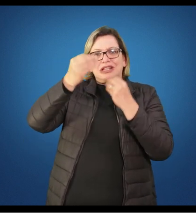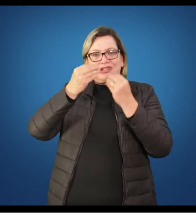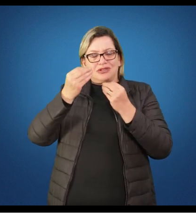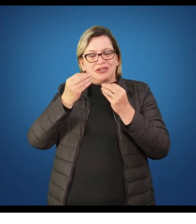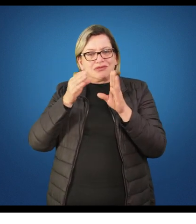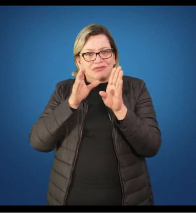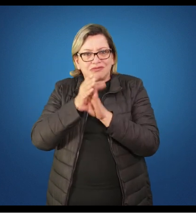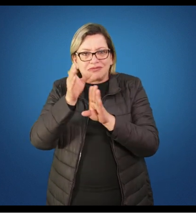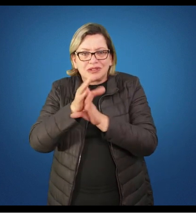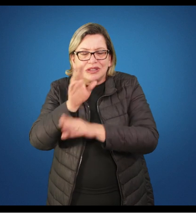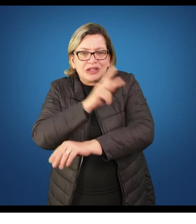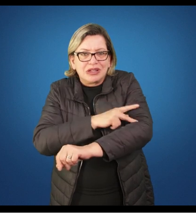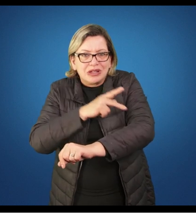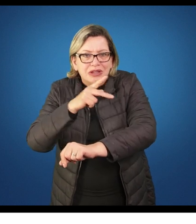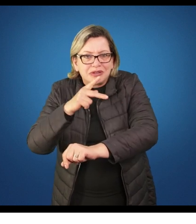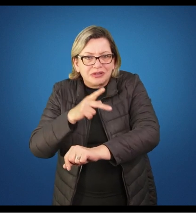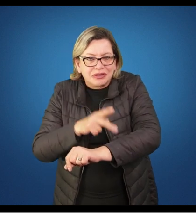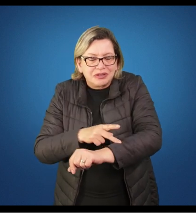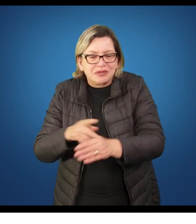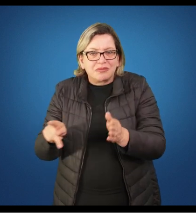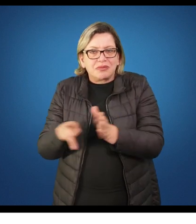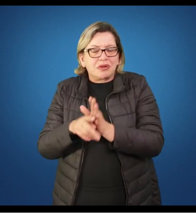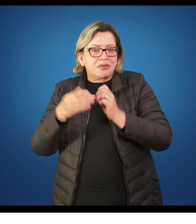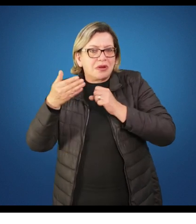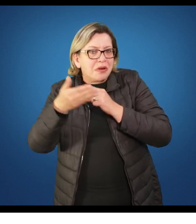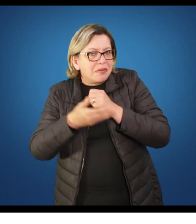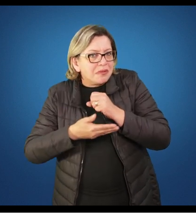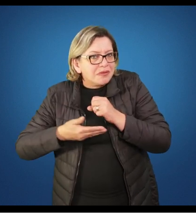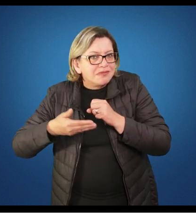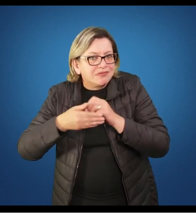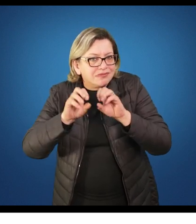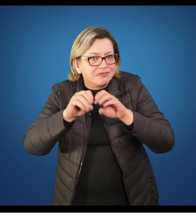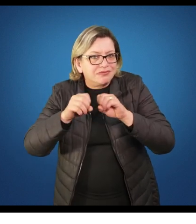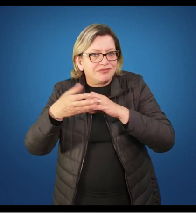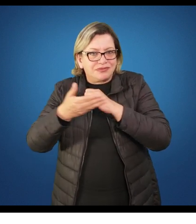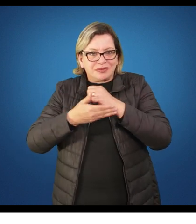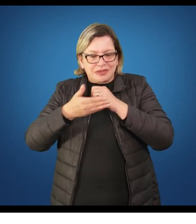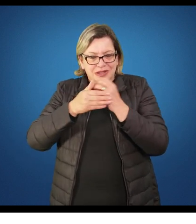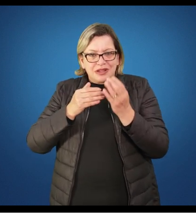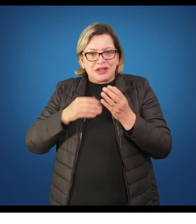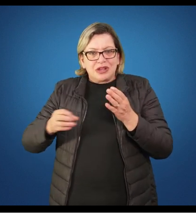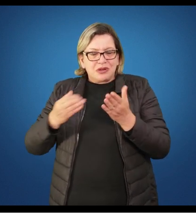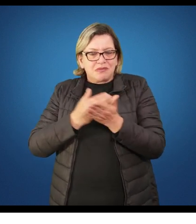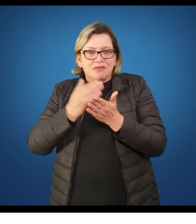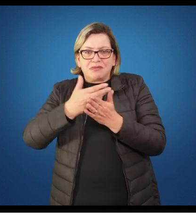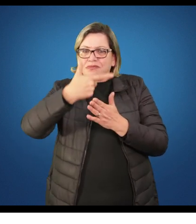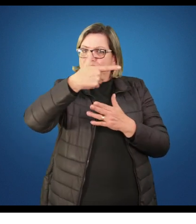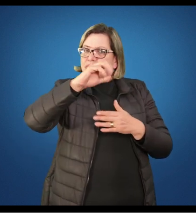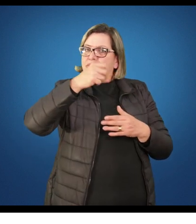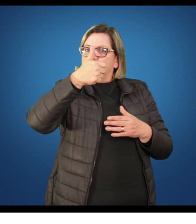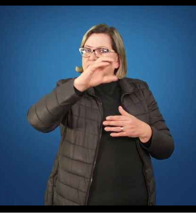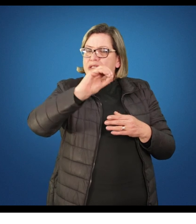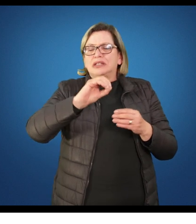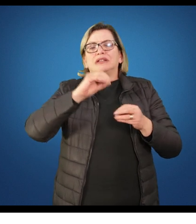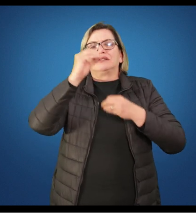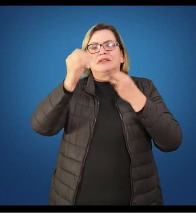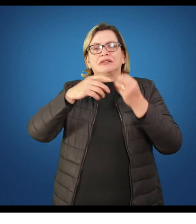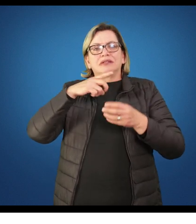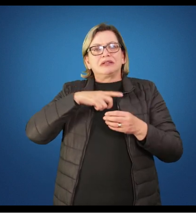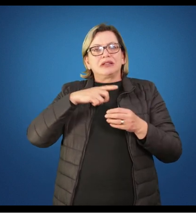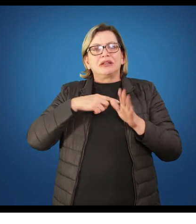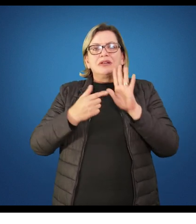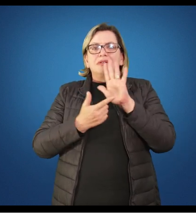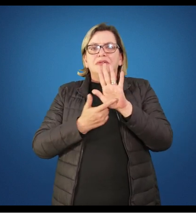pedagógicas para os anos iniciais do ensino fundamental, que foi publicado no ano de 2010, esse documento vai trazer